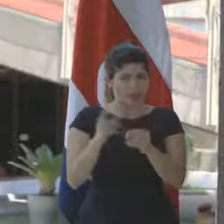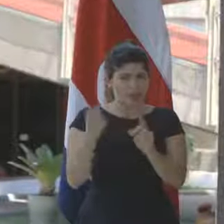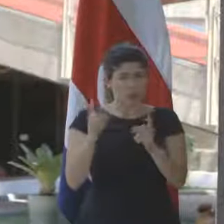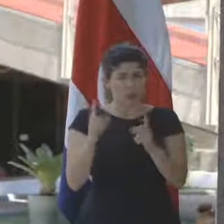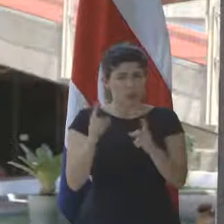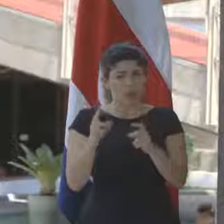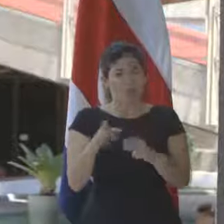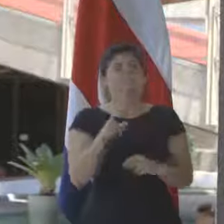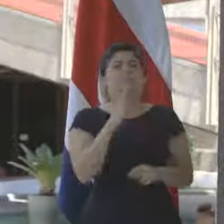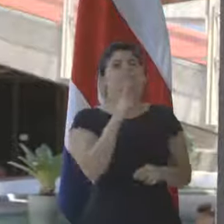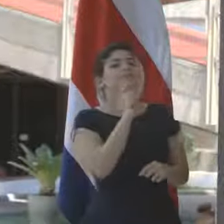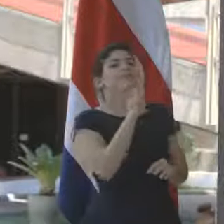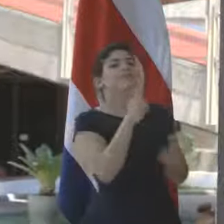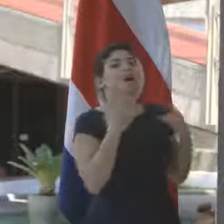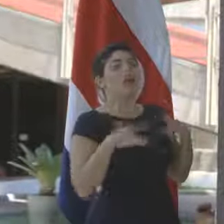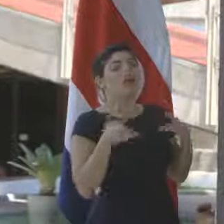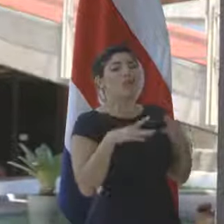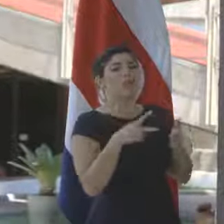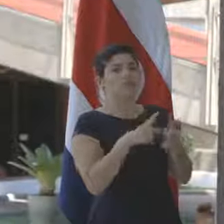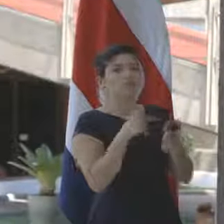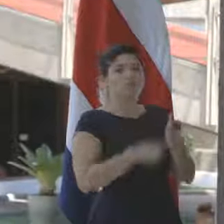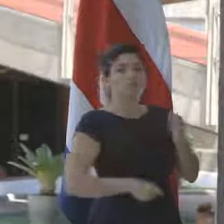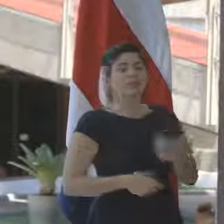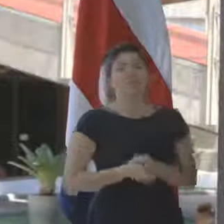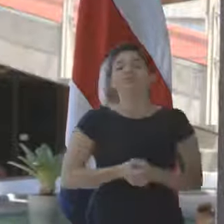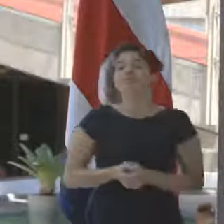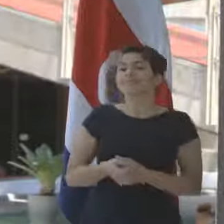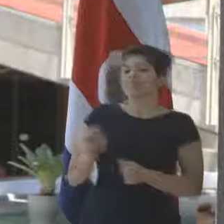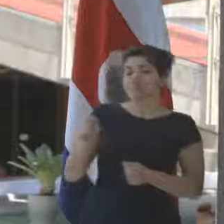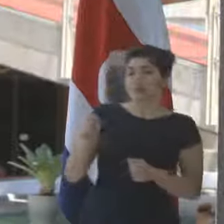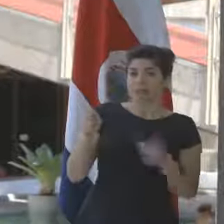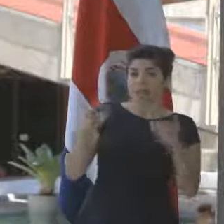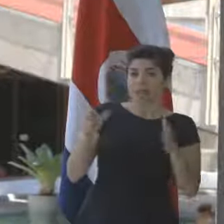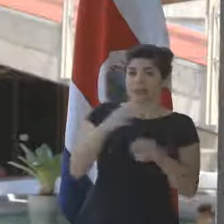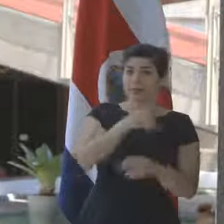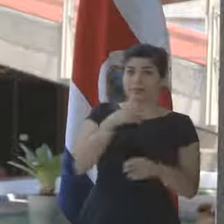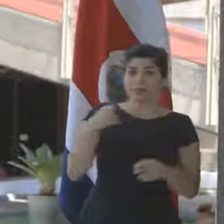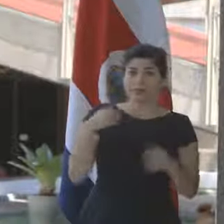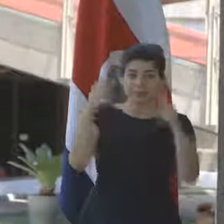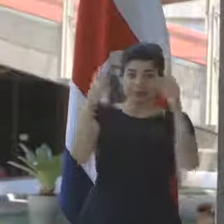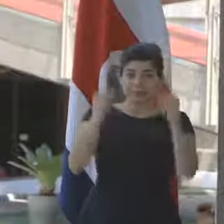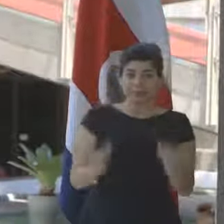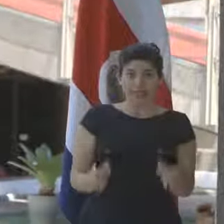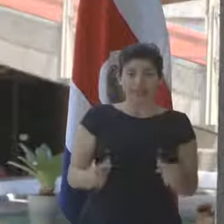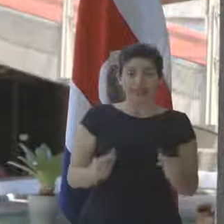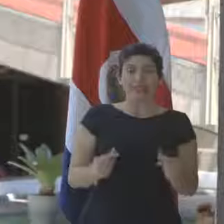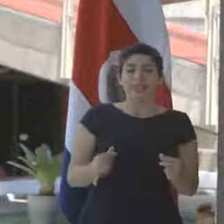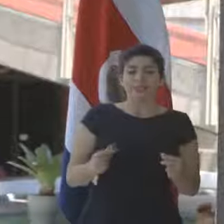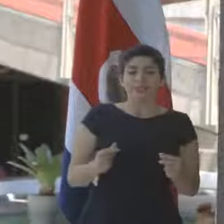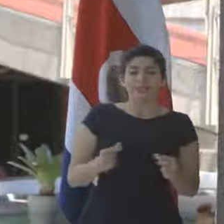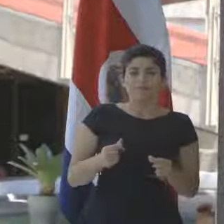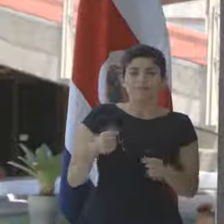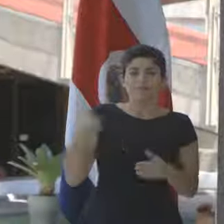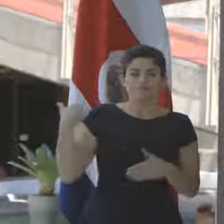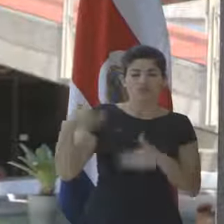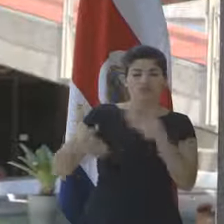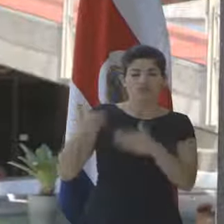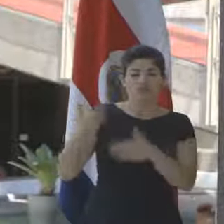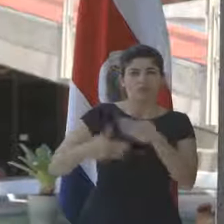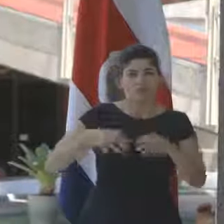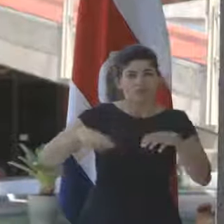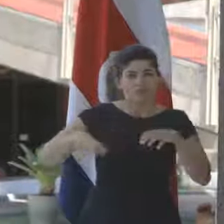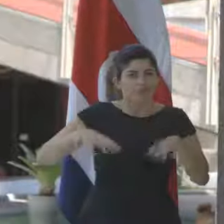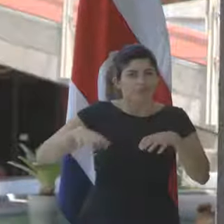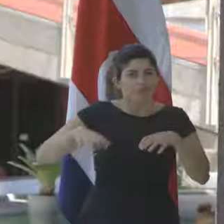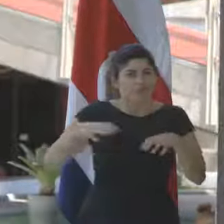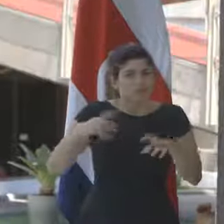Sí, referente a la evasión. Ya el Ministerio de Hacienda ha estado llevando acciones